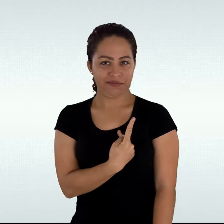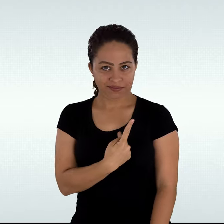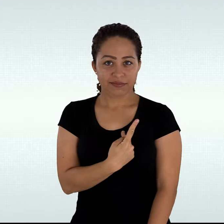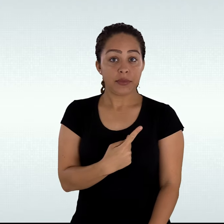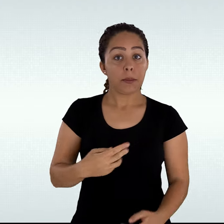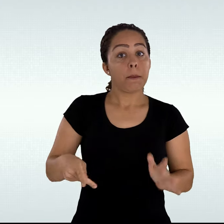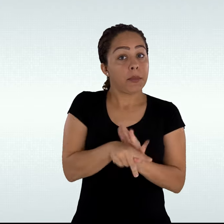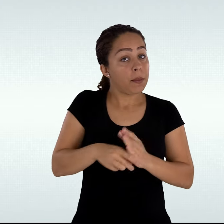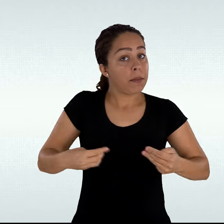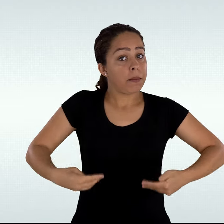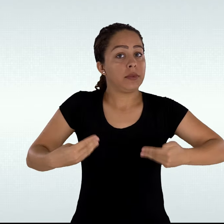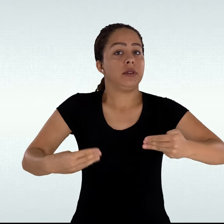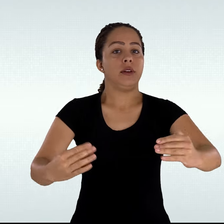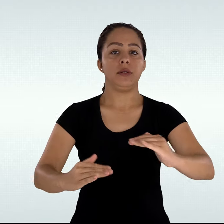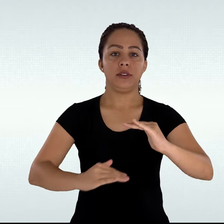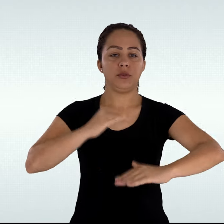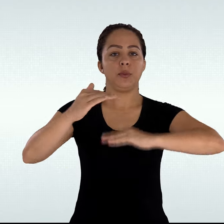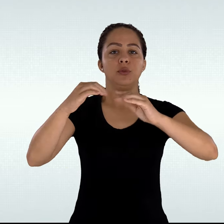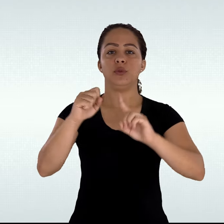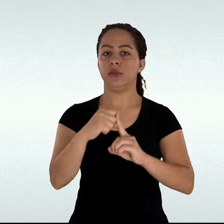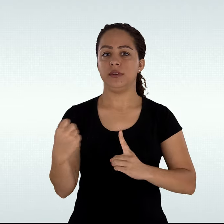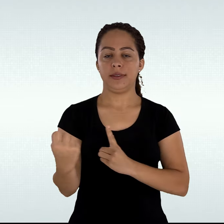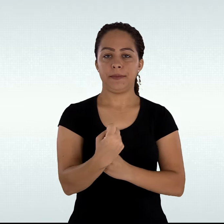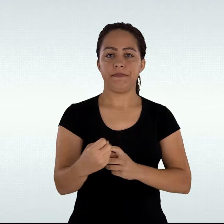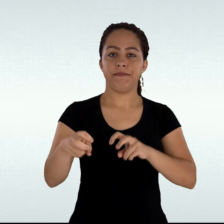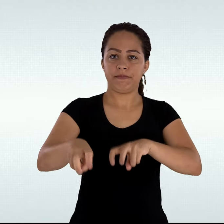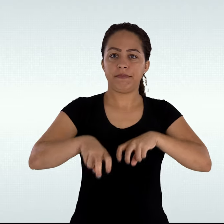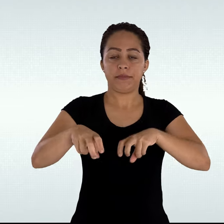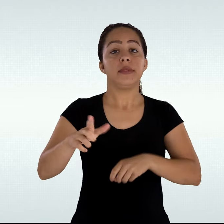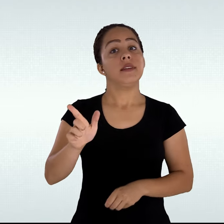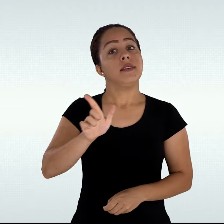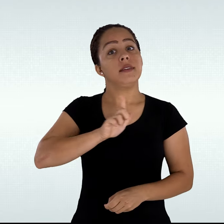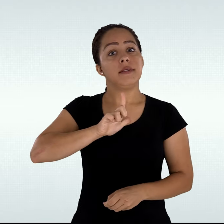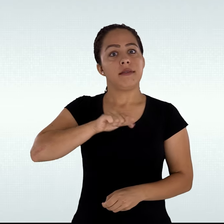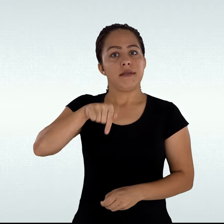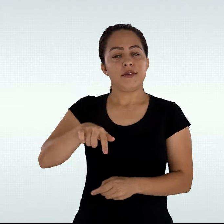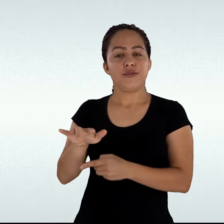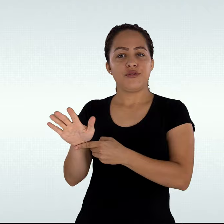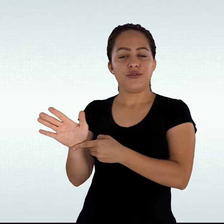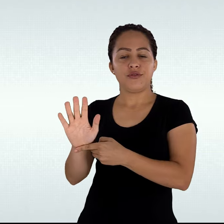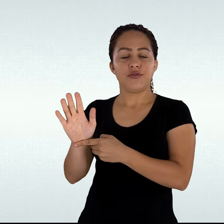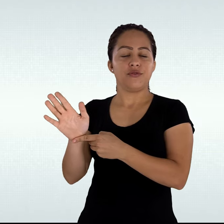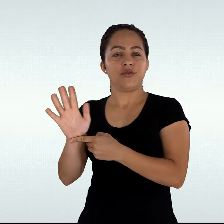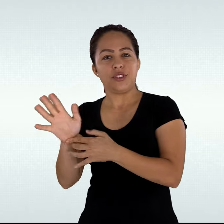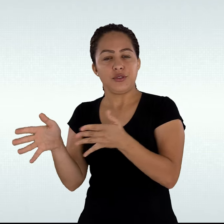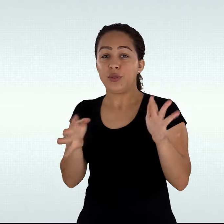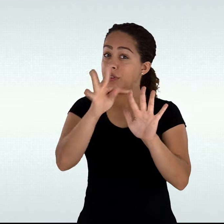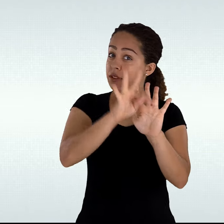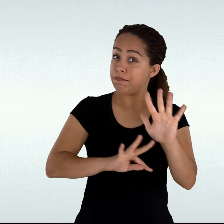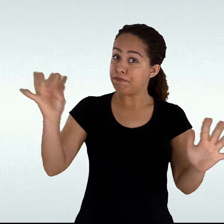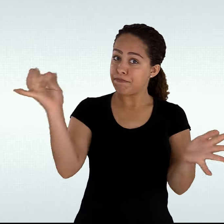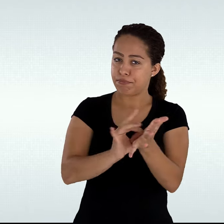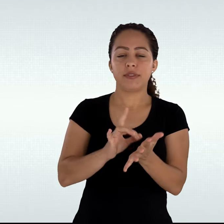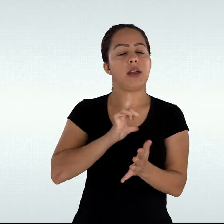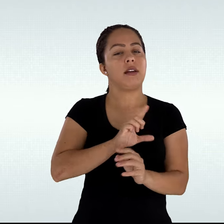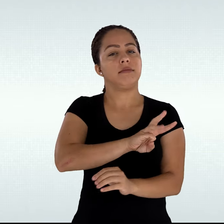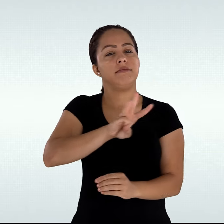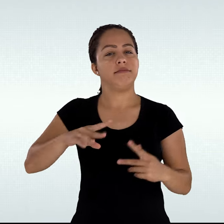transexuais do Ministério do Desenvolvimento Social e Agrário disponível no link constado no